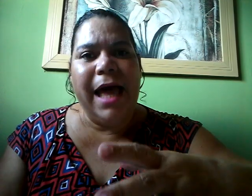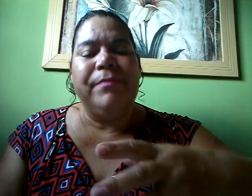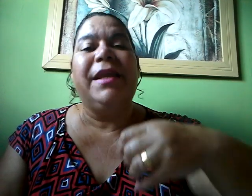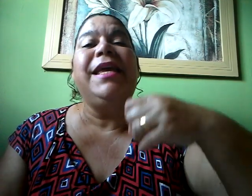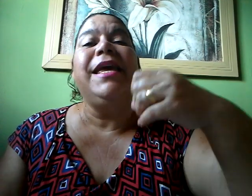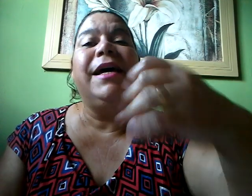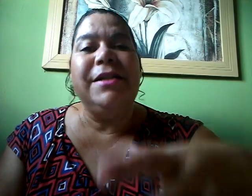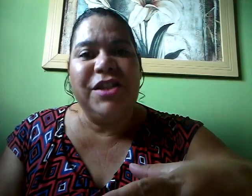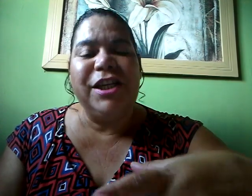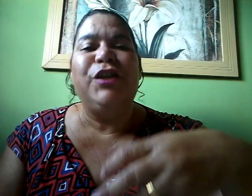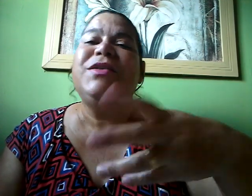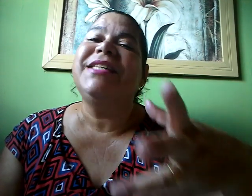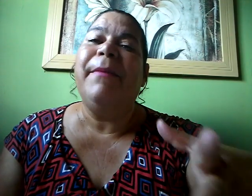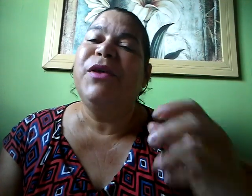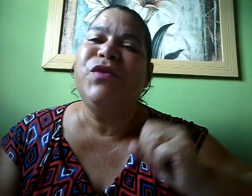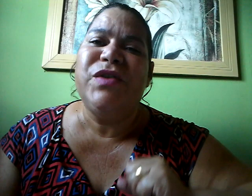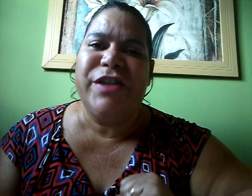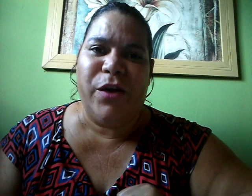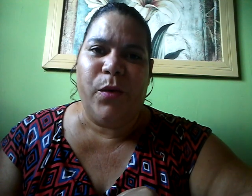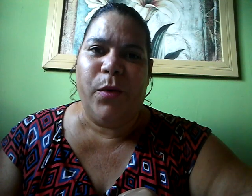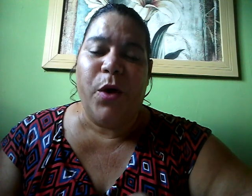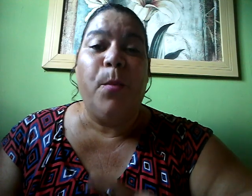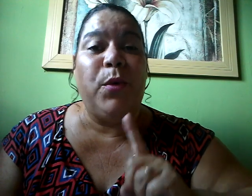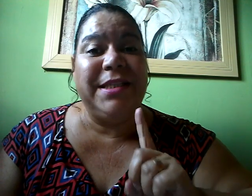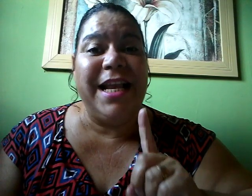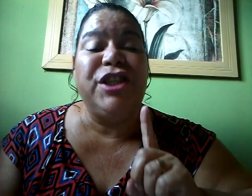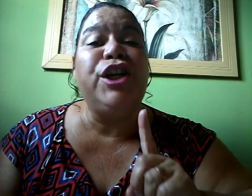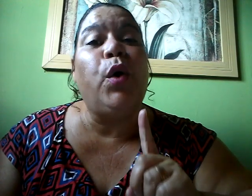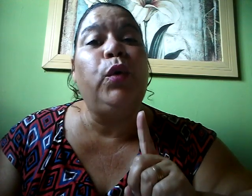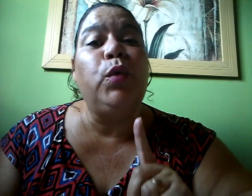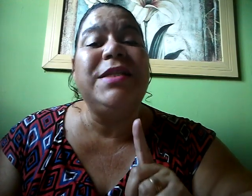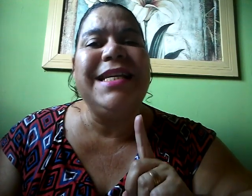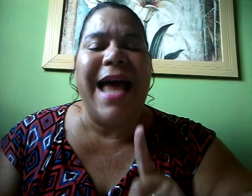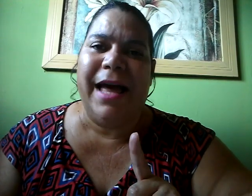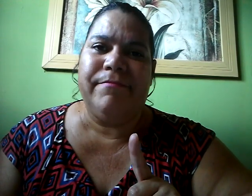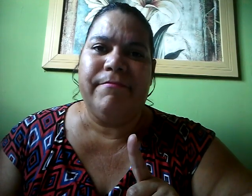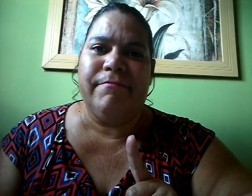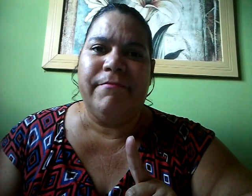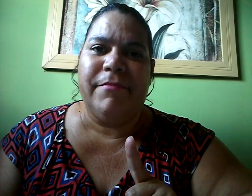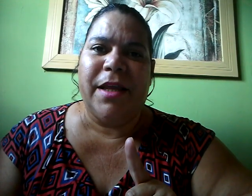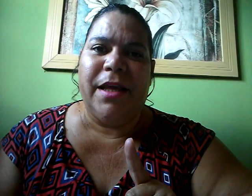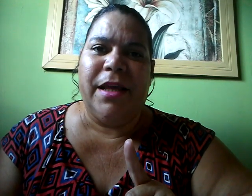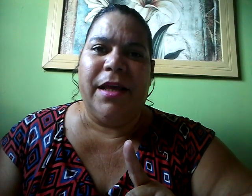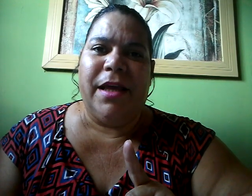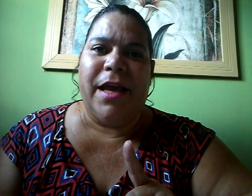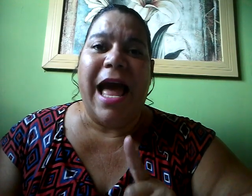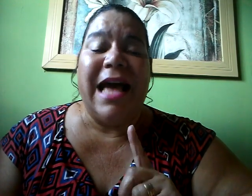Guia Guia E ande Nos caminhos Do Senhor Pois Ele te conduzirá A